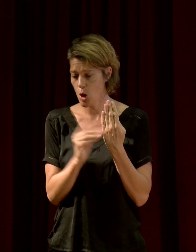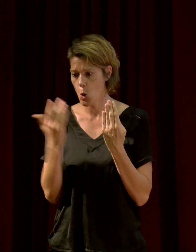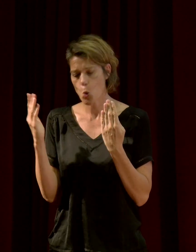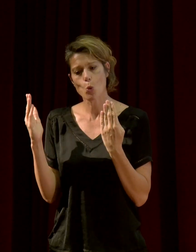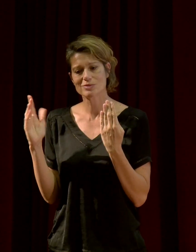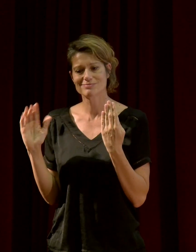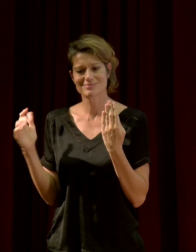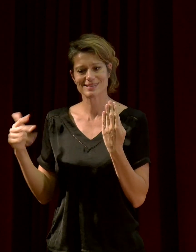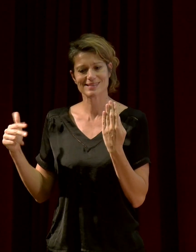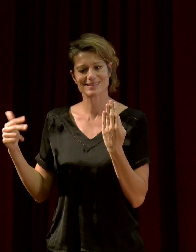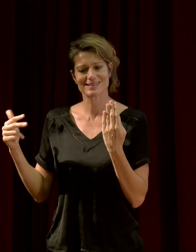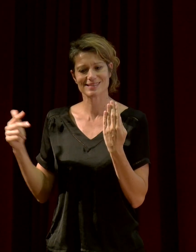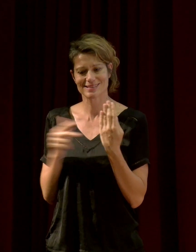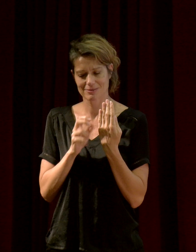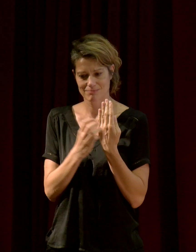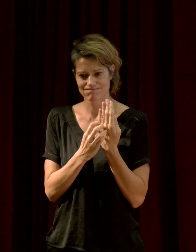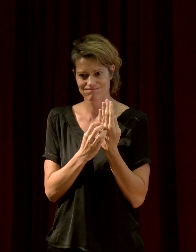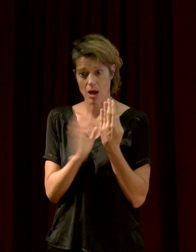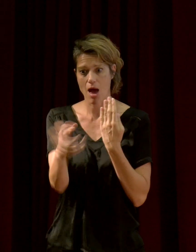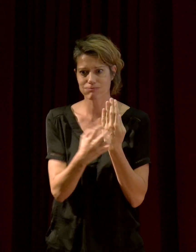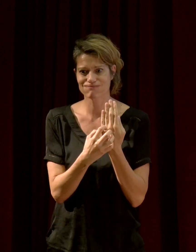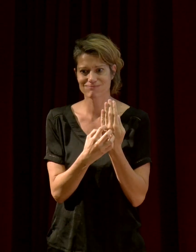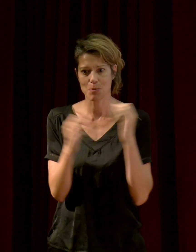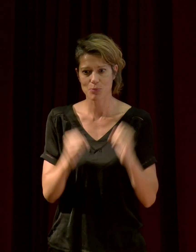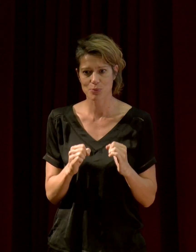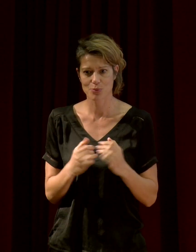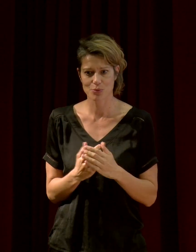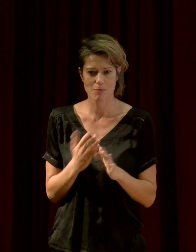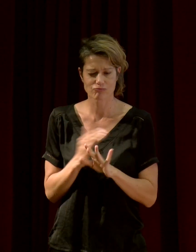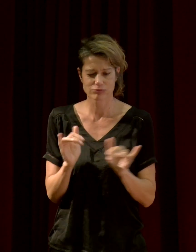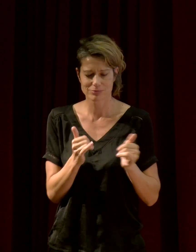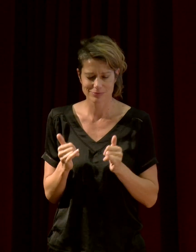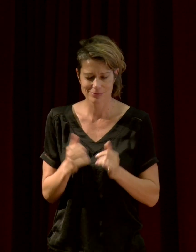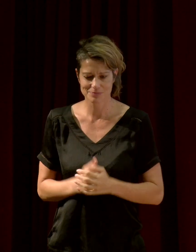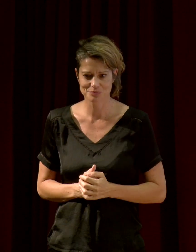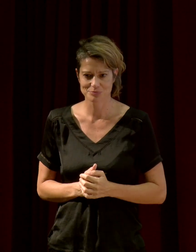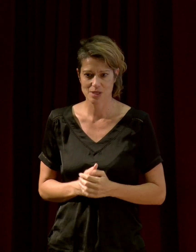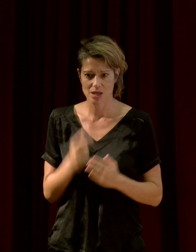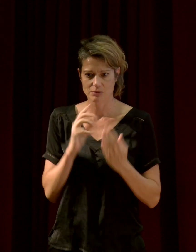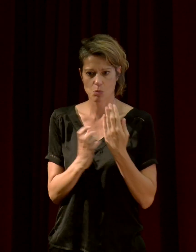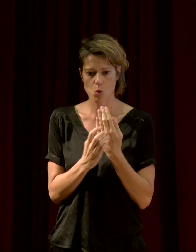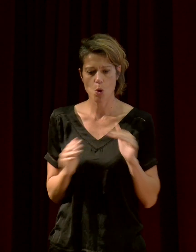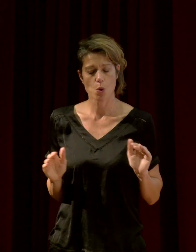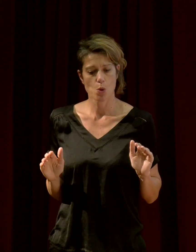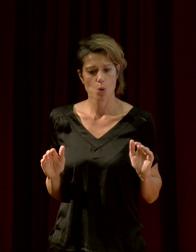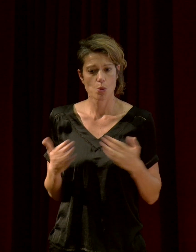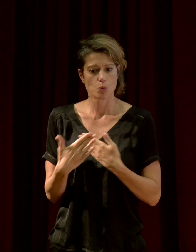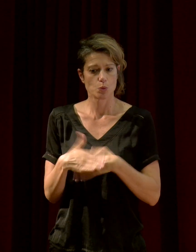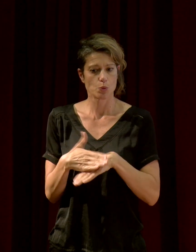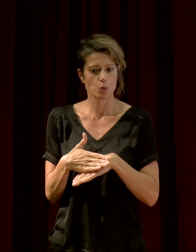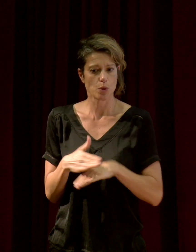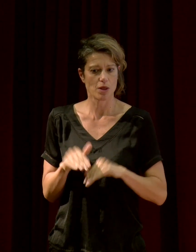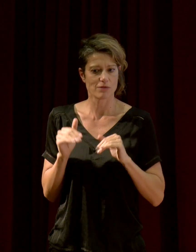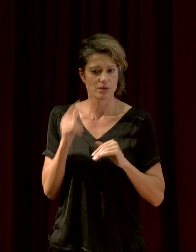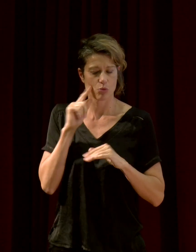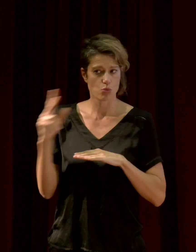qui peut être gagnante, c'est-à-dire qu ne dépensent pas d'énergie, ils ne sont pas potentiellement repérés par un prédateur, un oiseau, et puis ils arrivent à se